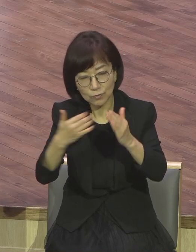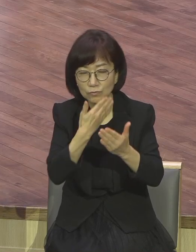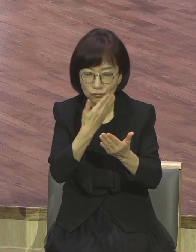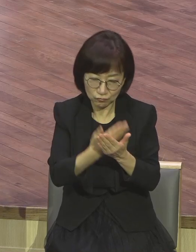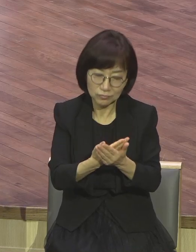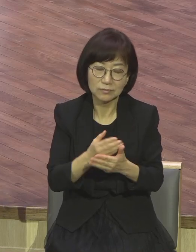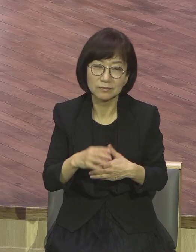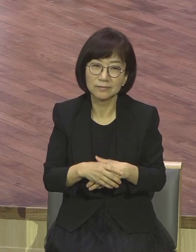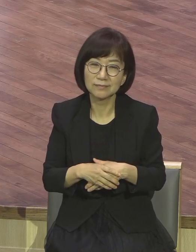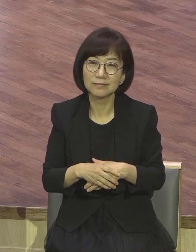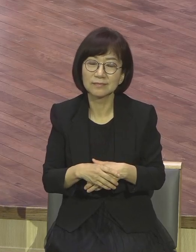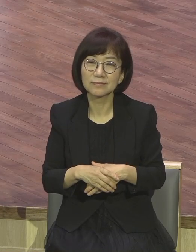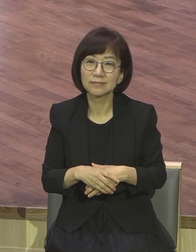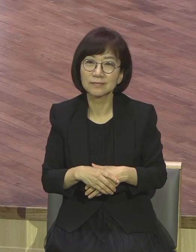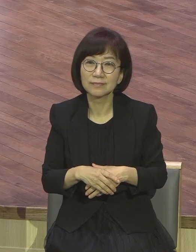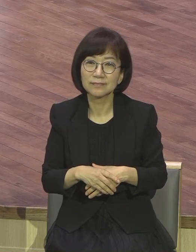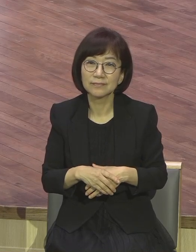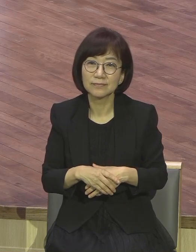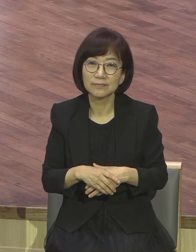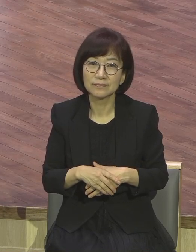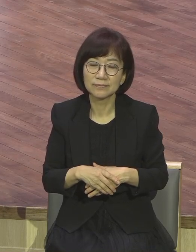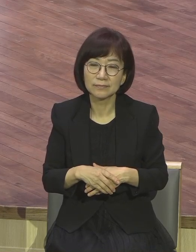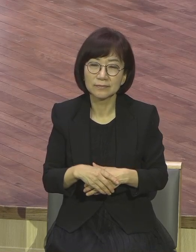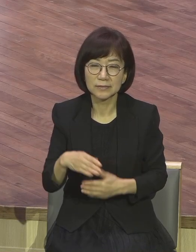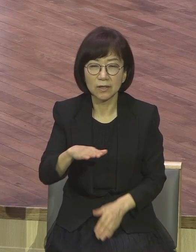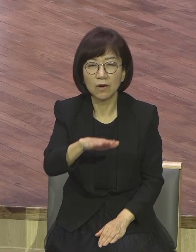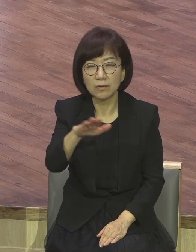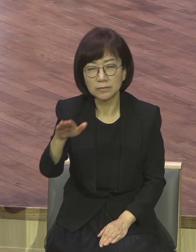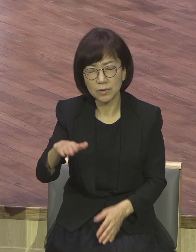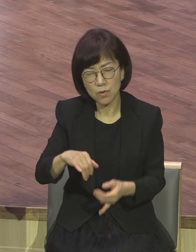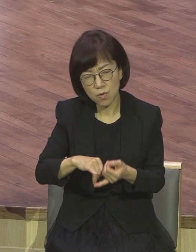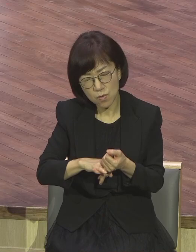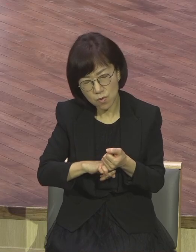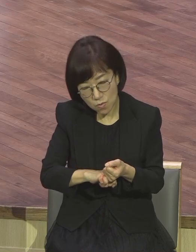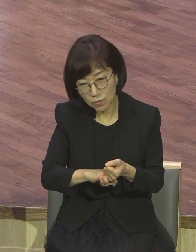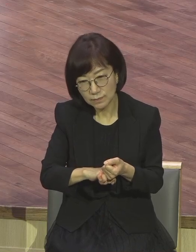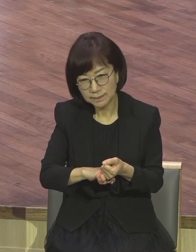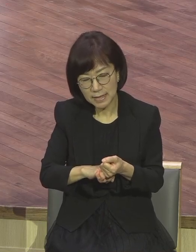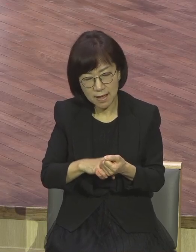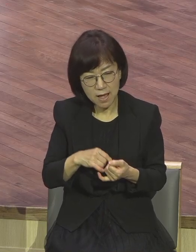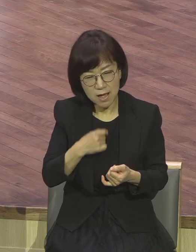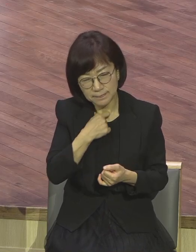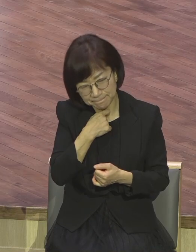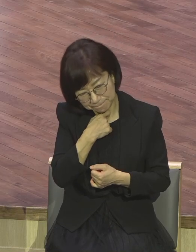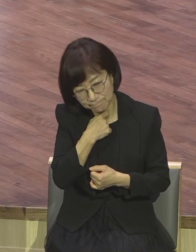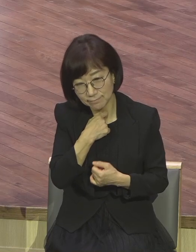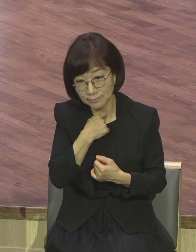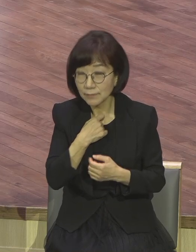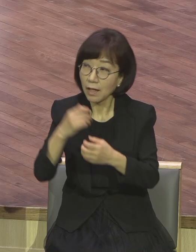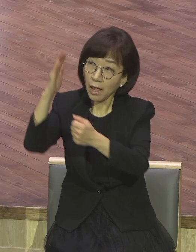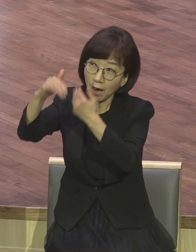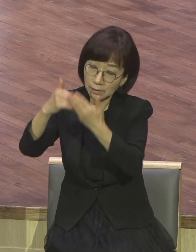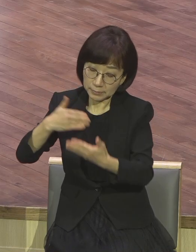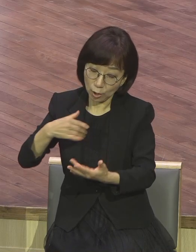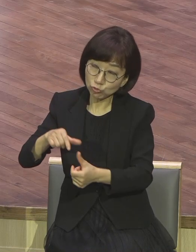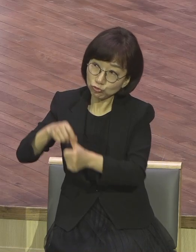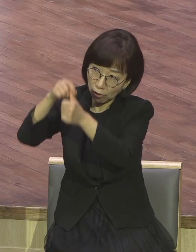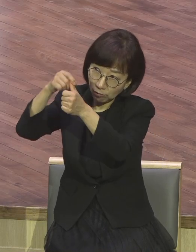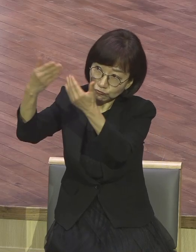중요합니다. 그건 여러분 하늘을 가져야 돼요. 하나님이 나를 구원해주고 우리 가정에 우리 가정에